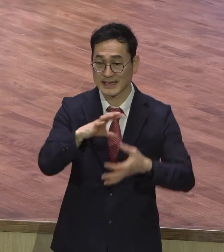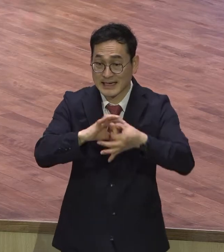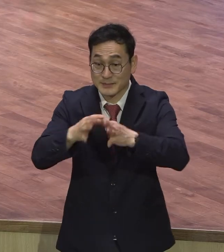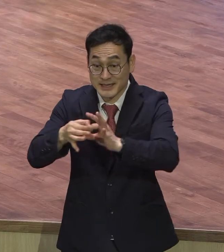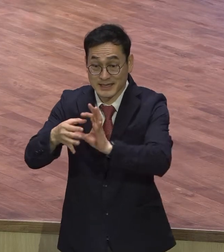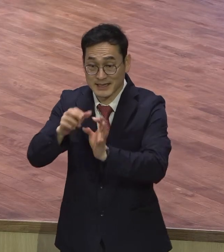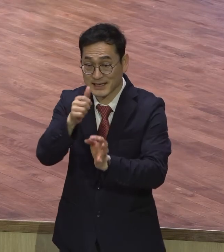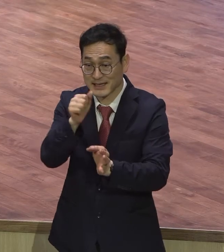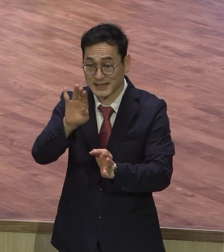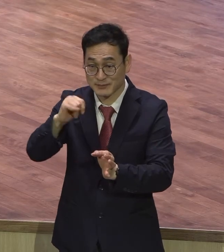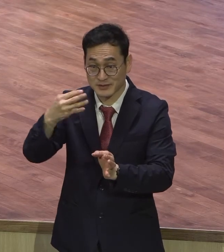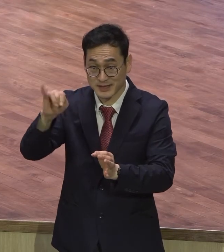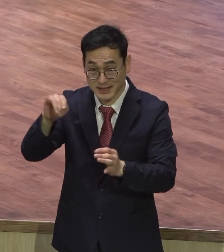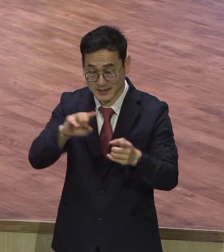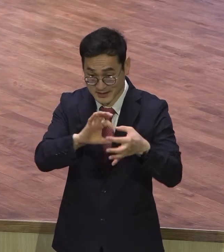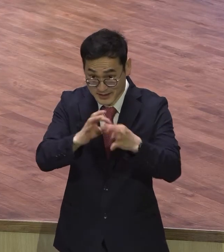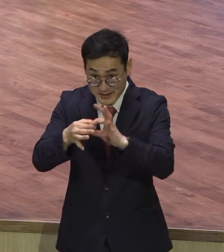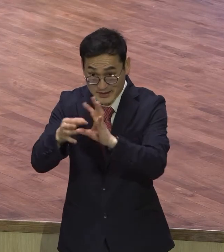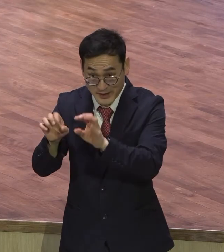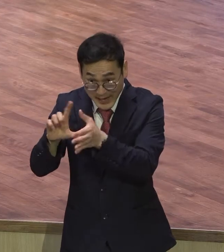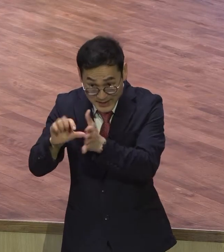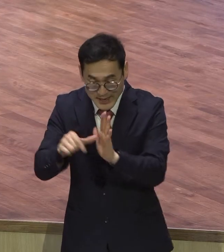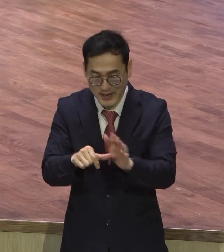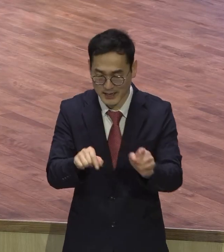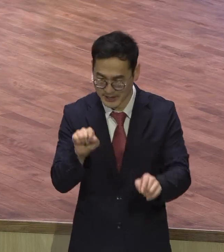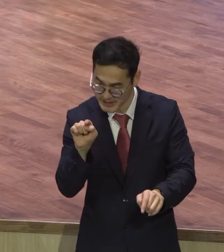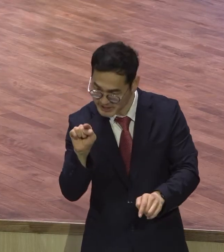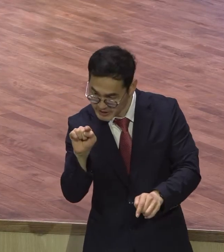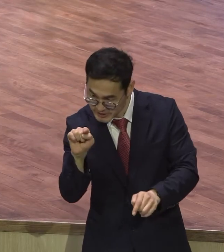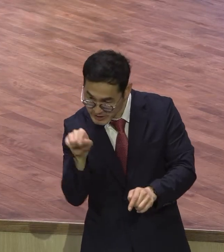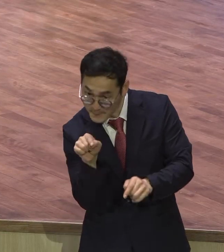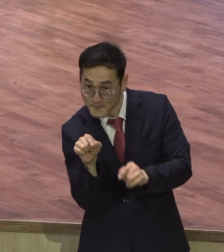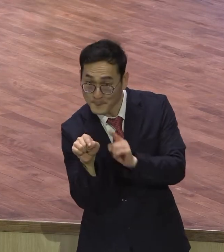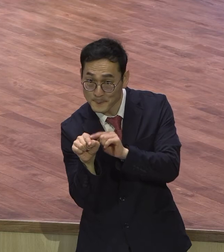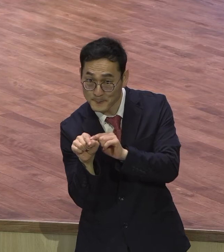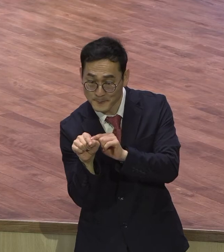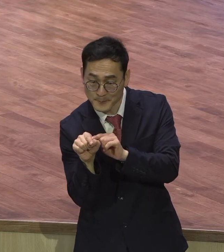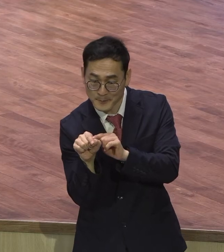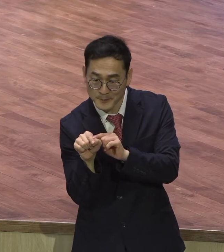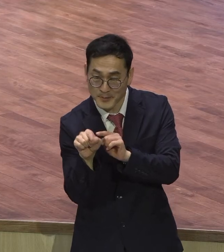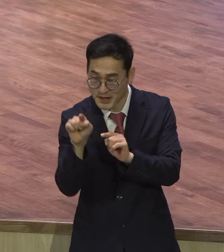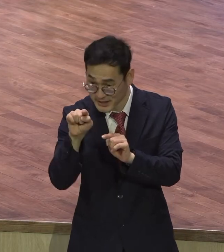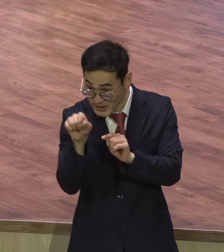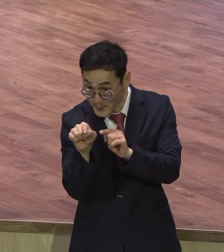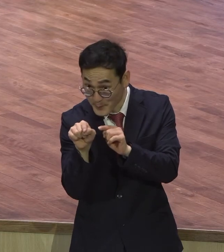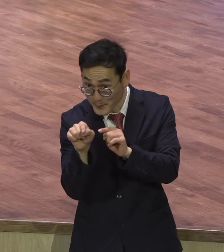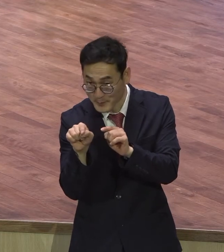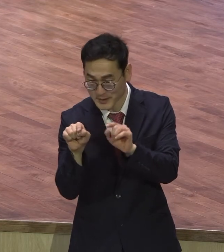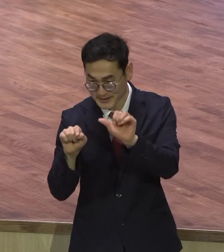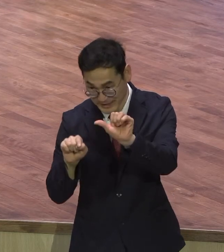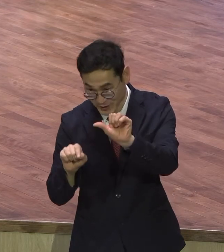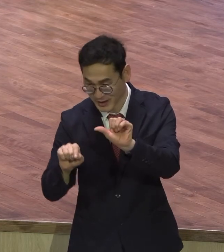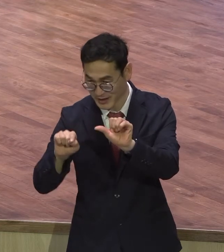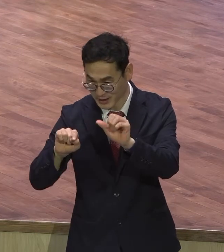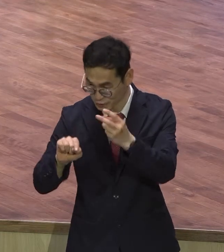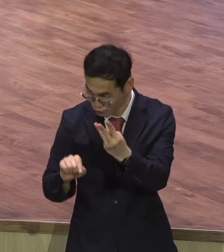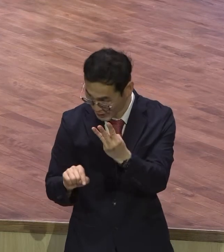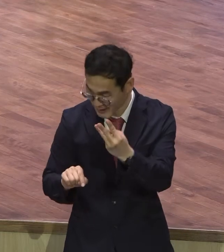신학교 가서 점을 이렇게 히브리어를 배운 히브리어가 얼마나 어려우냐. 점이 5개냐 6개냐 6개냐 3개냐 2개냐 1개냐